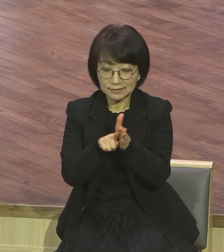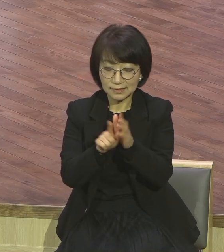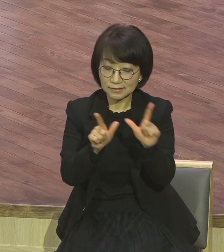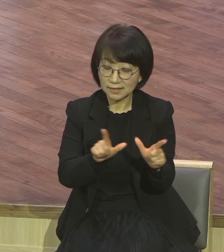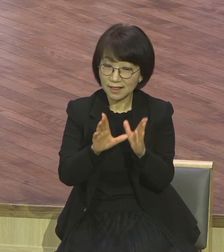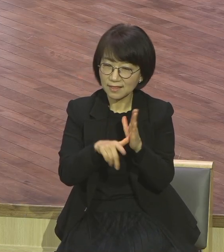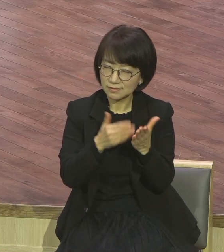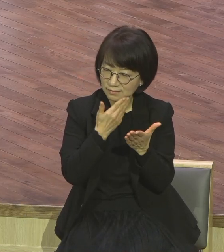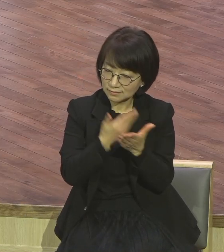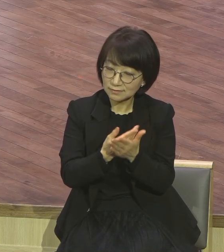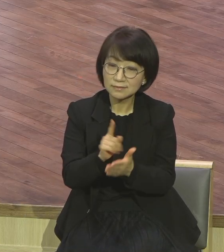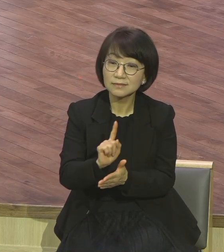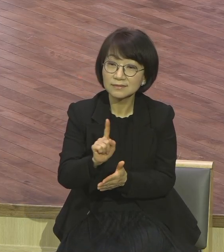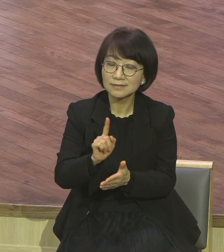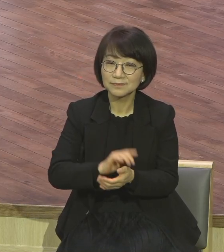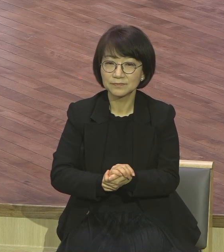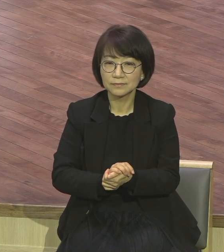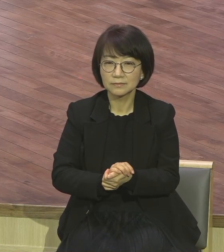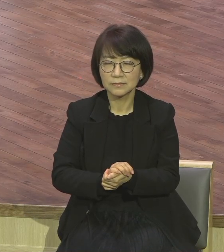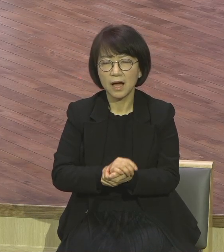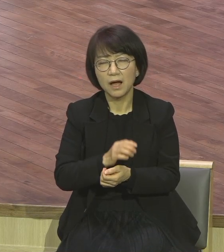오늘 제목처럼 깨닫는 은혜예요.